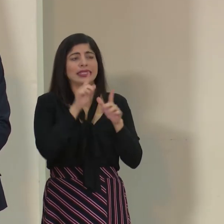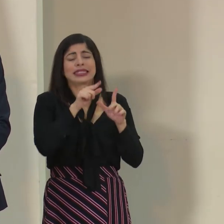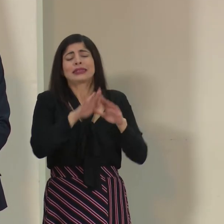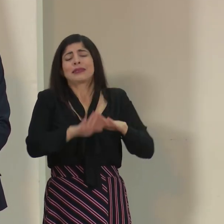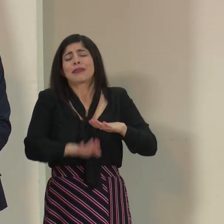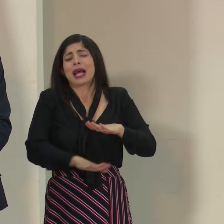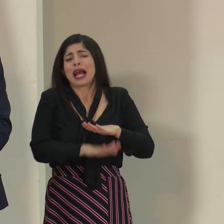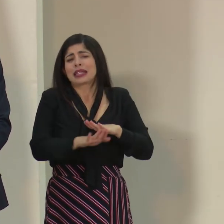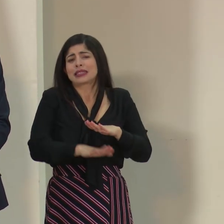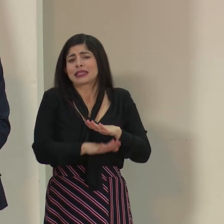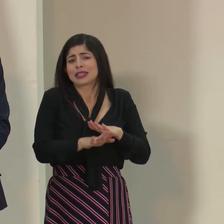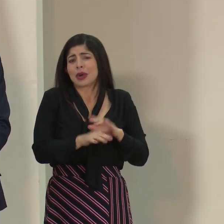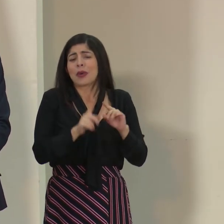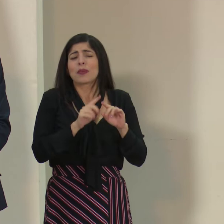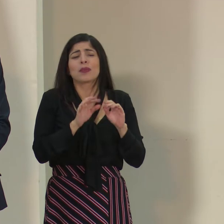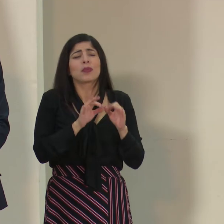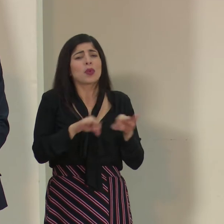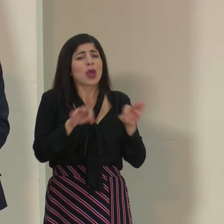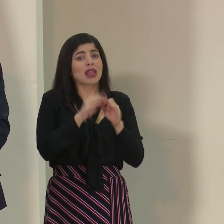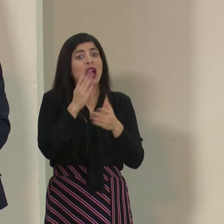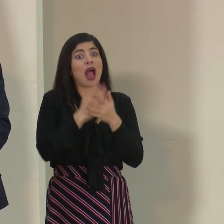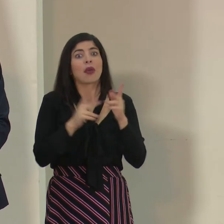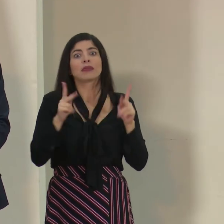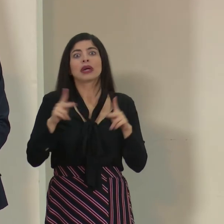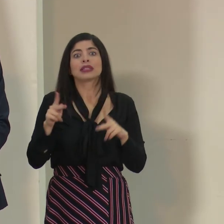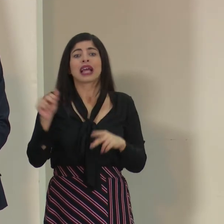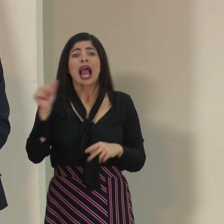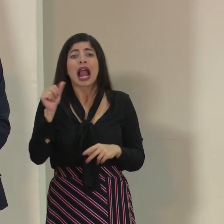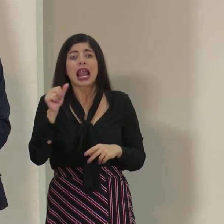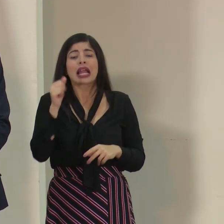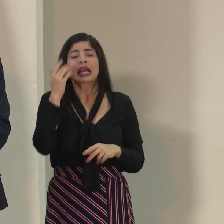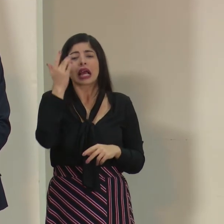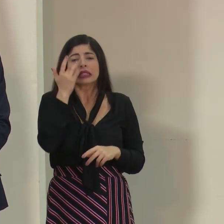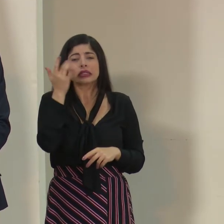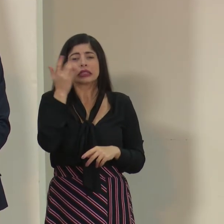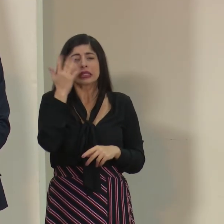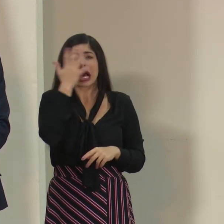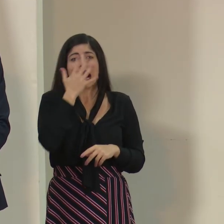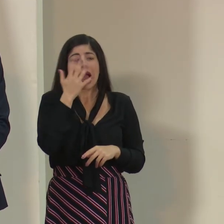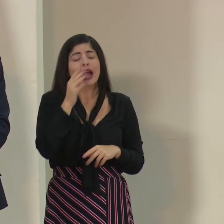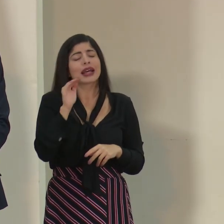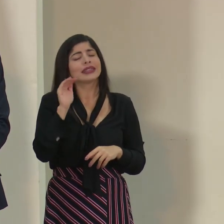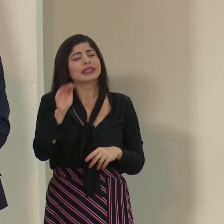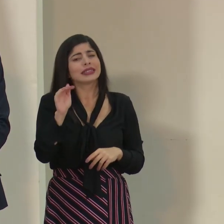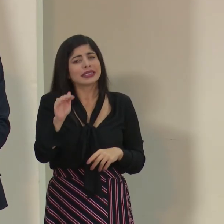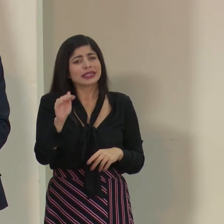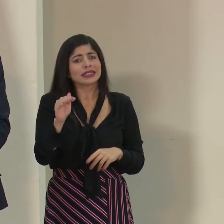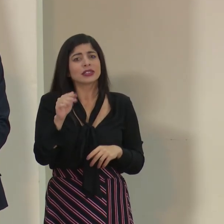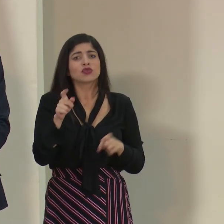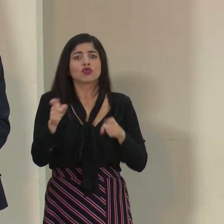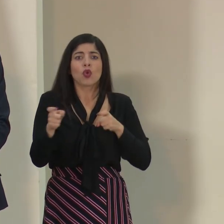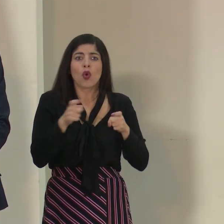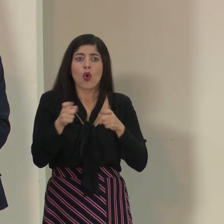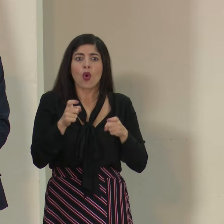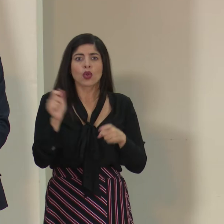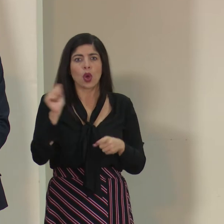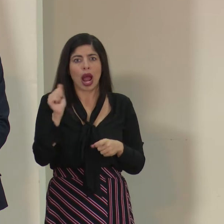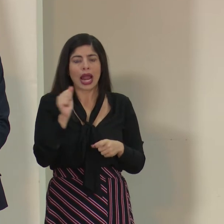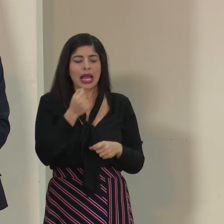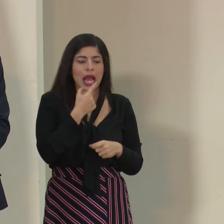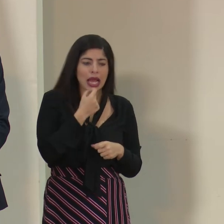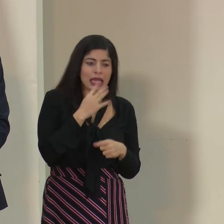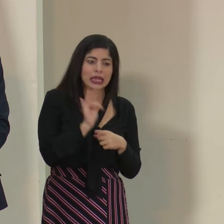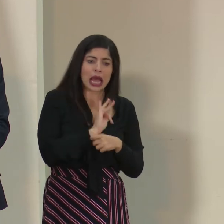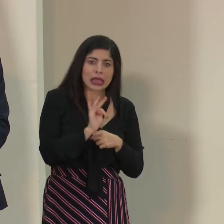básico, es elemental y nos cuesta. Hay gente que es alérgica y se toca mucho la cara, a eso el llamado es controlen sus alergias, estén con